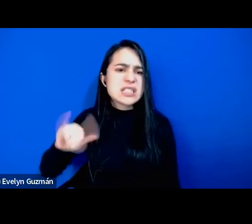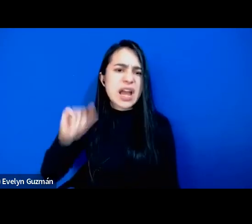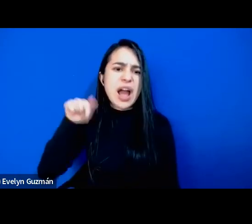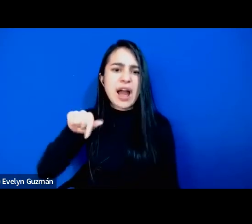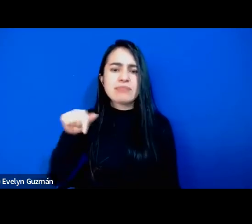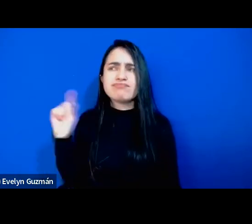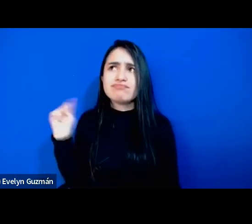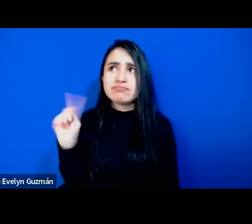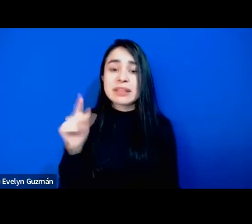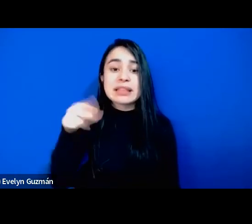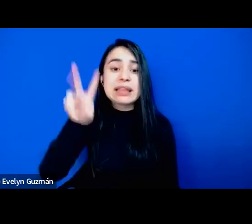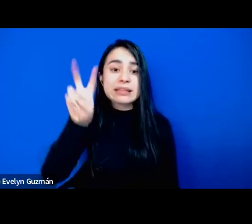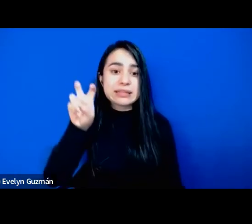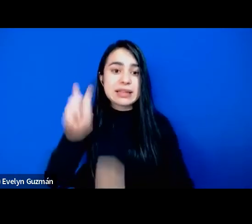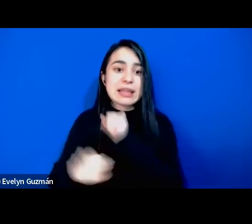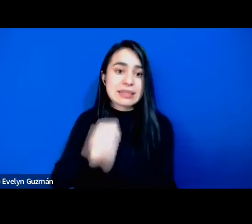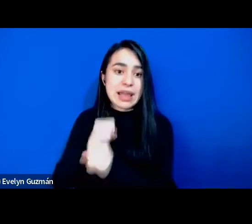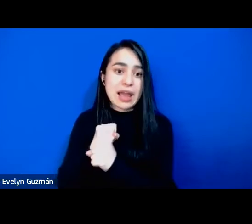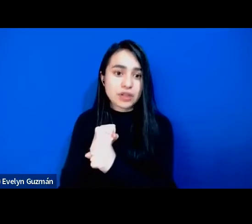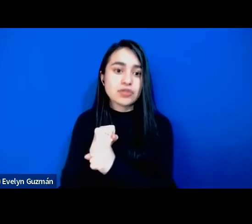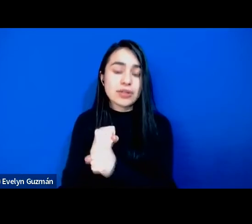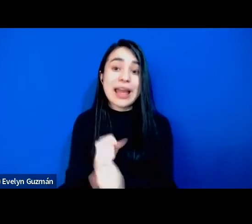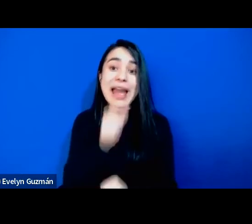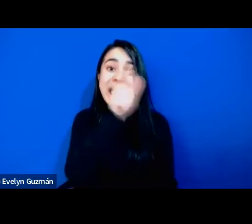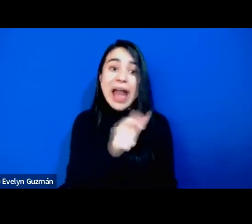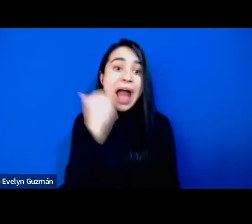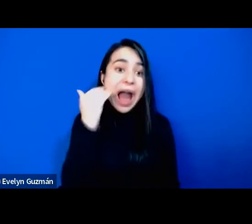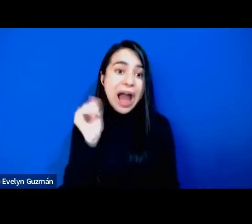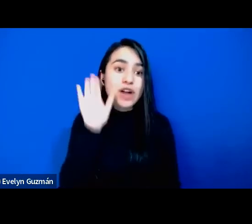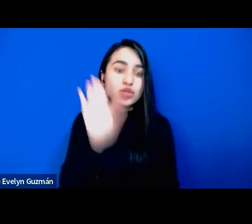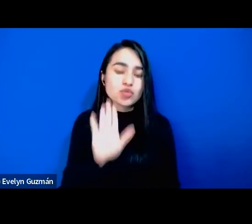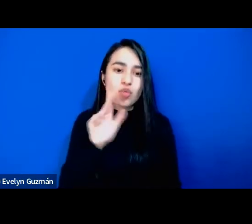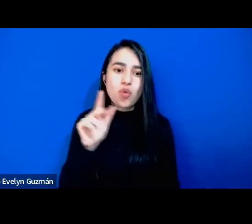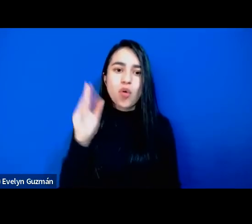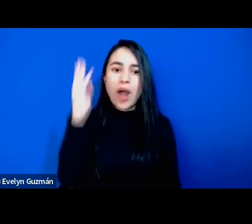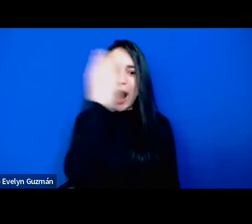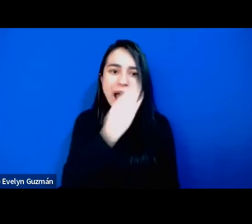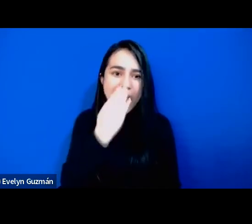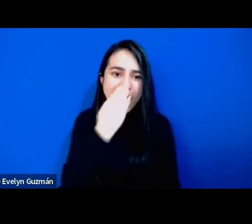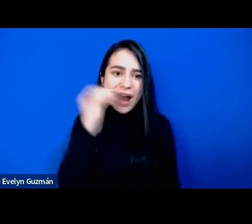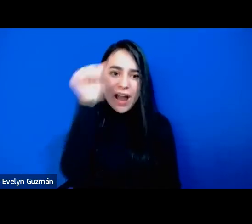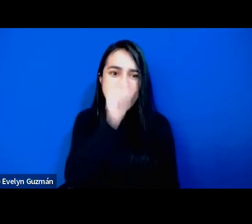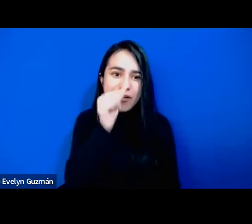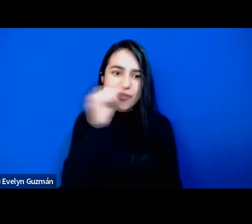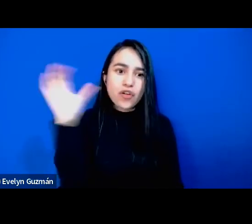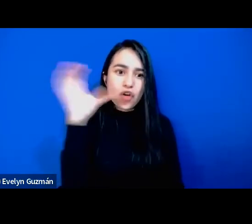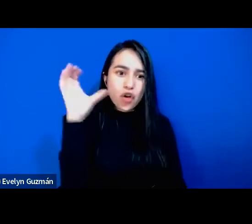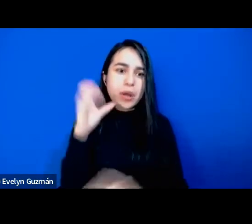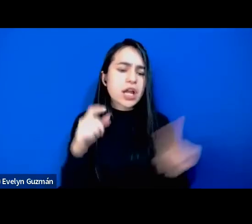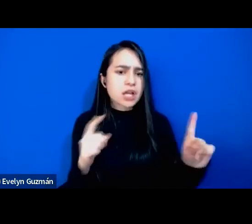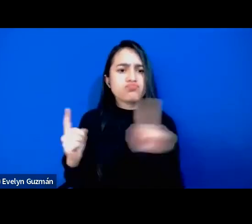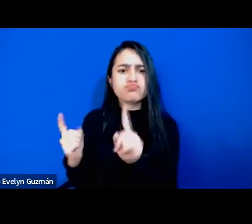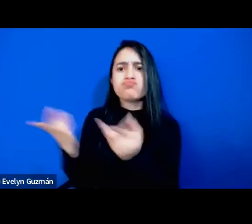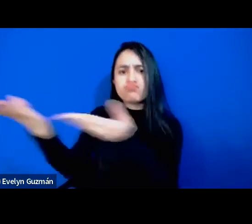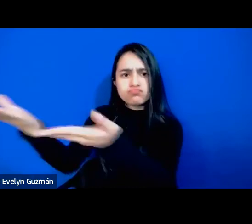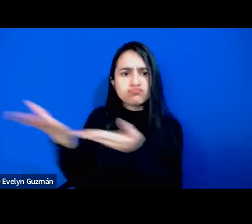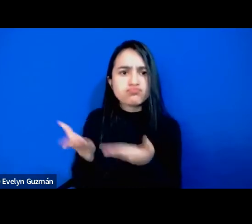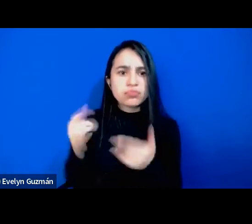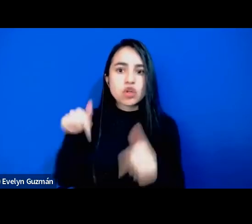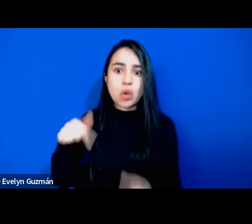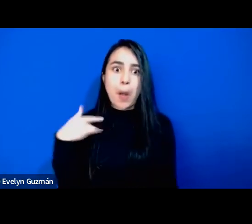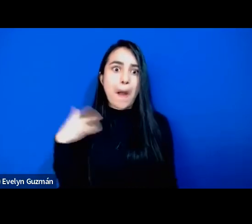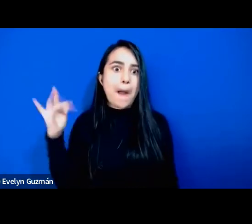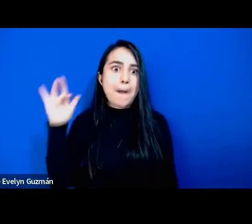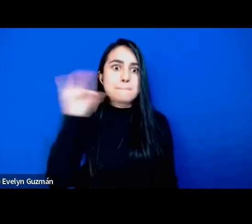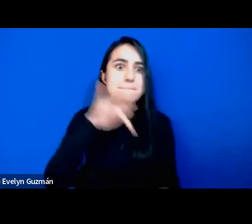fue de las primeras cómplices afrocolombianas que me abrió la puerta y el corazón como extranjera en este país